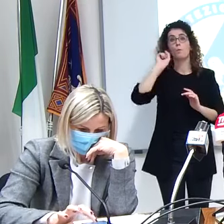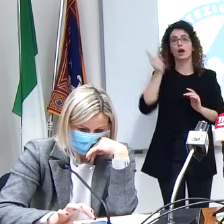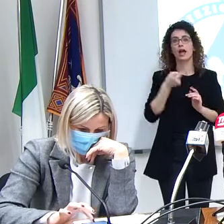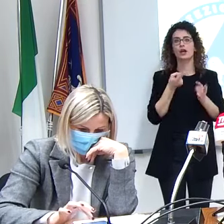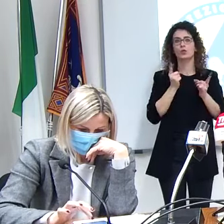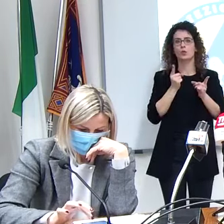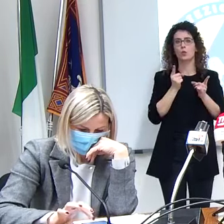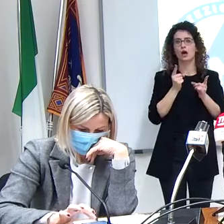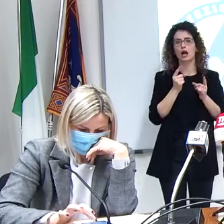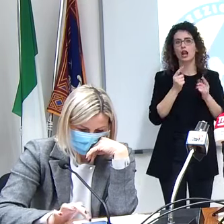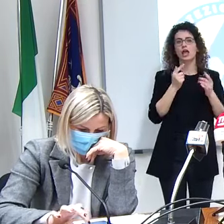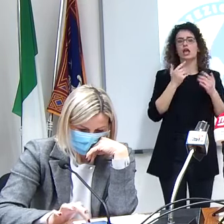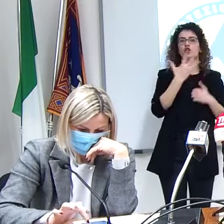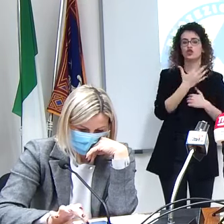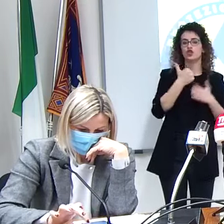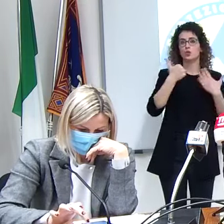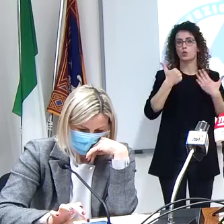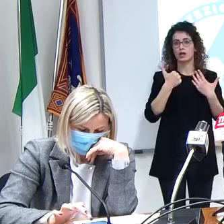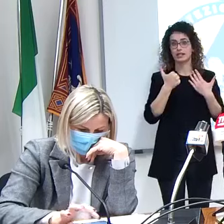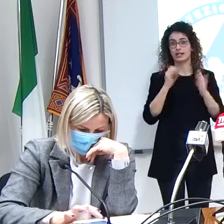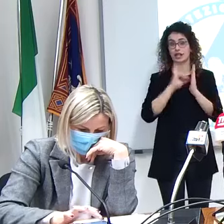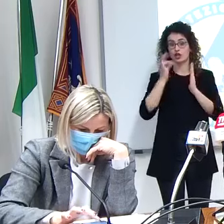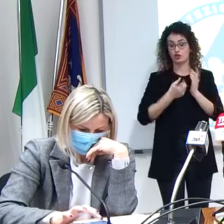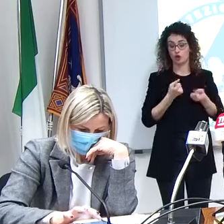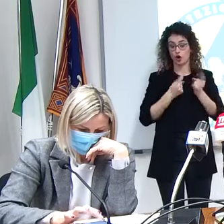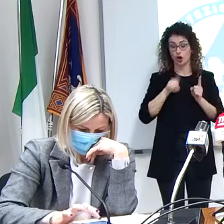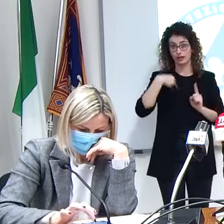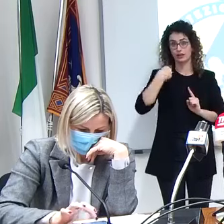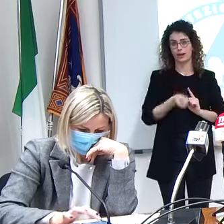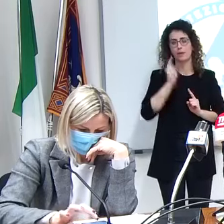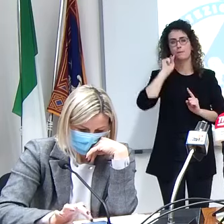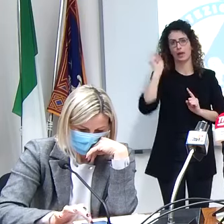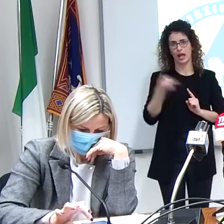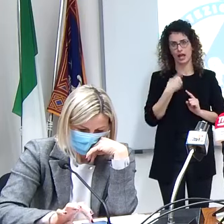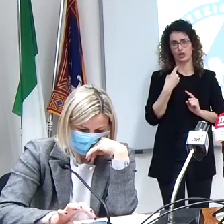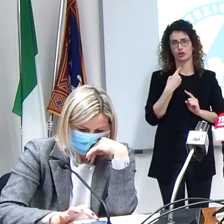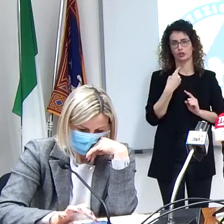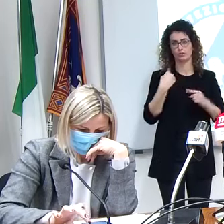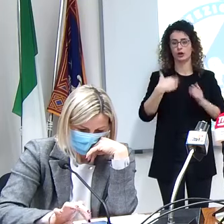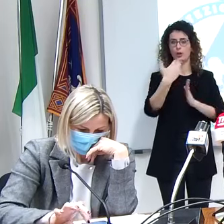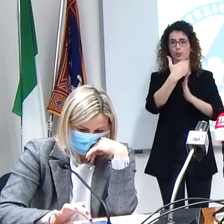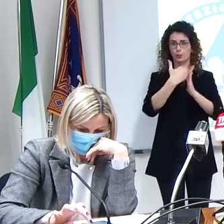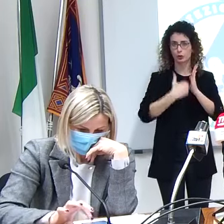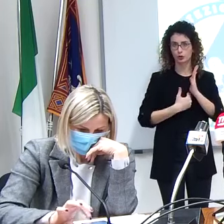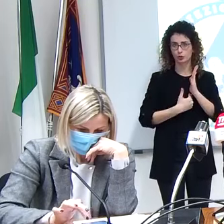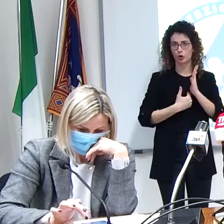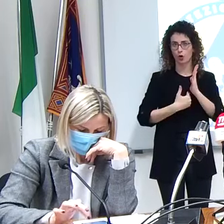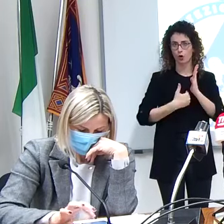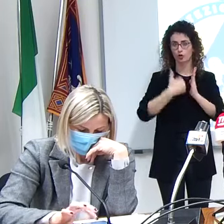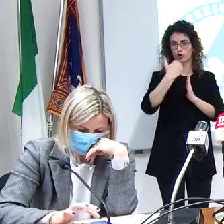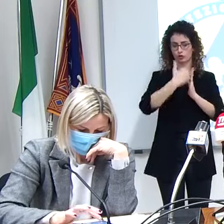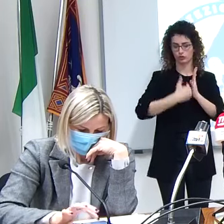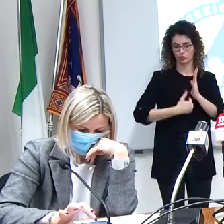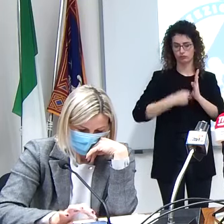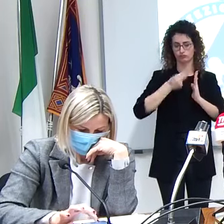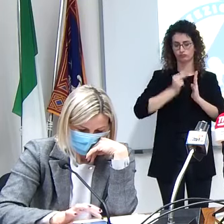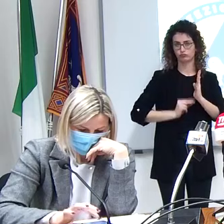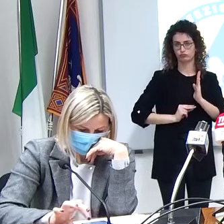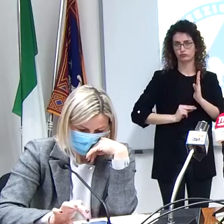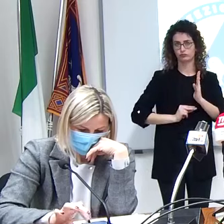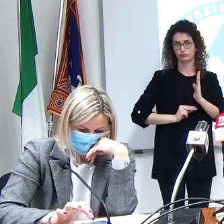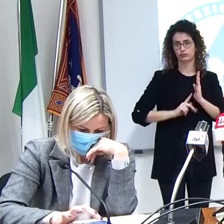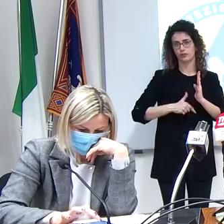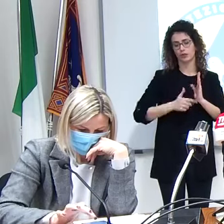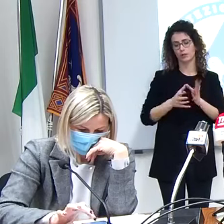entro 5-6 giorni dalla comparsa dei sintomi quindi qui il protocollo che noi abbiamo stilato sempre con gli